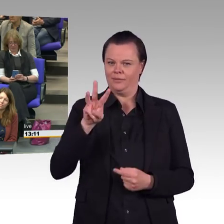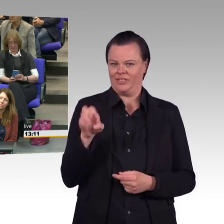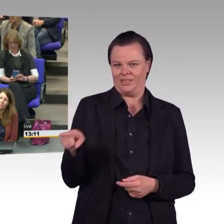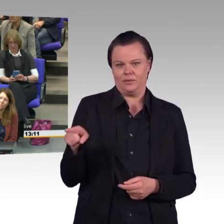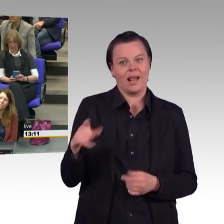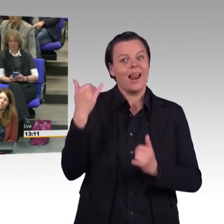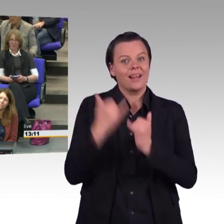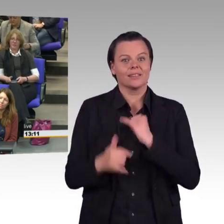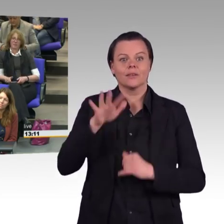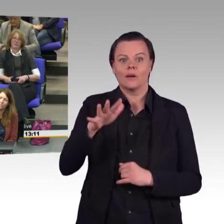verweisen? Ja.